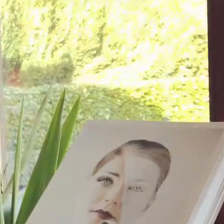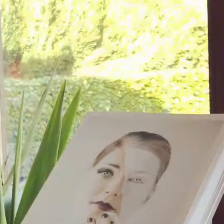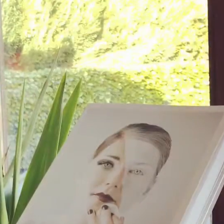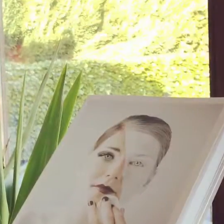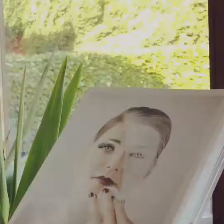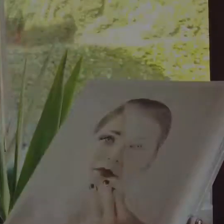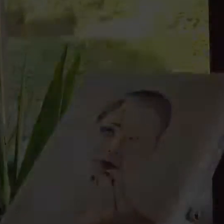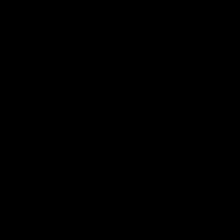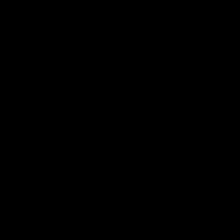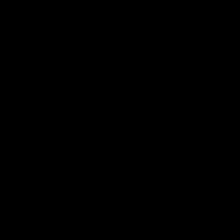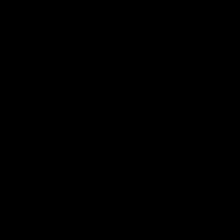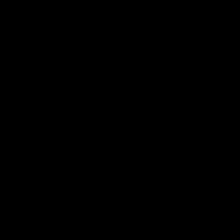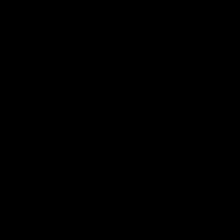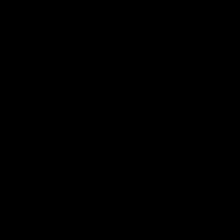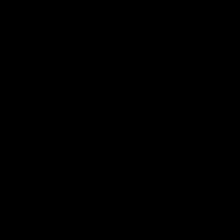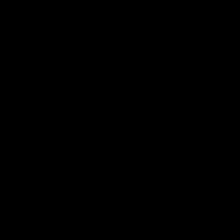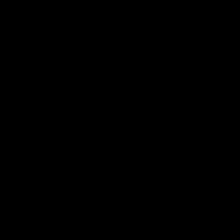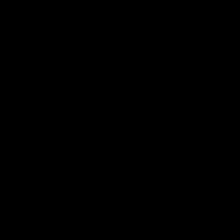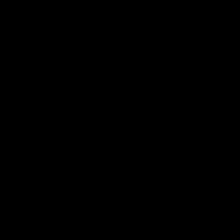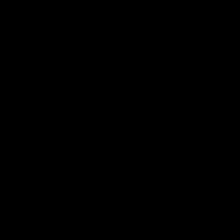'avoir regardé cette